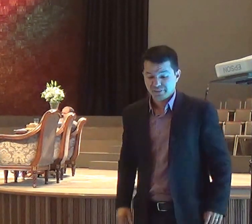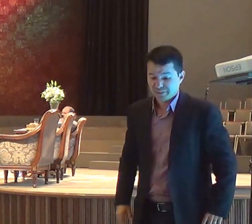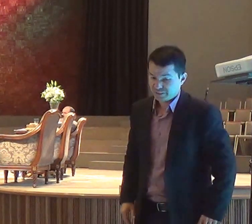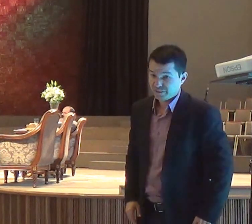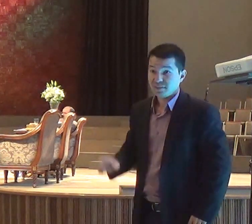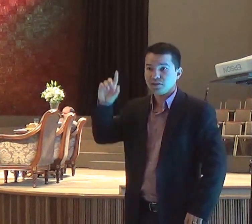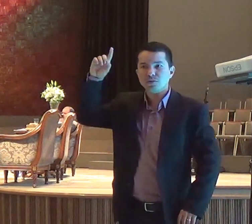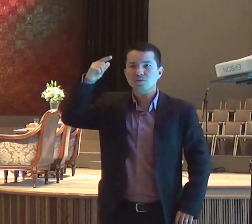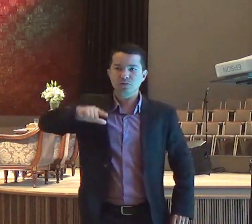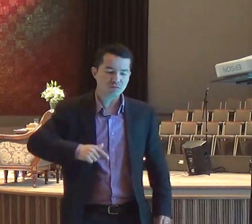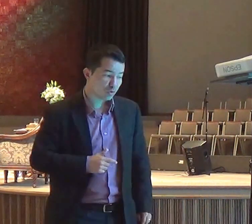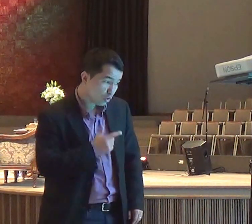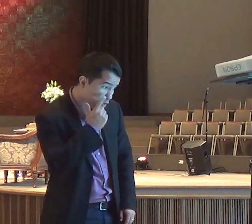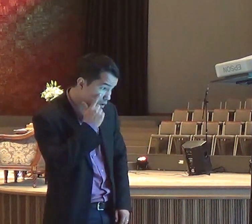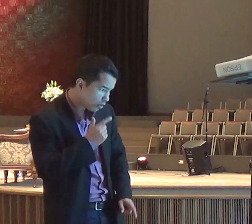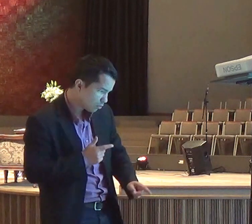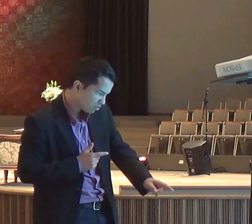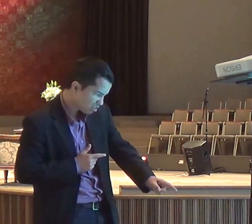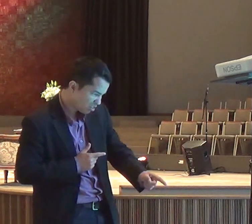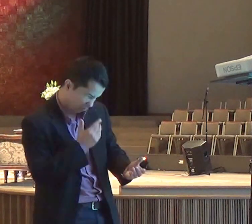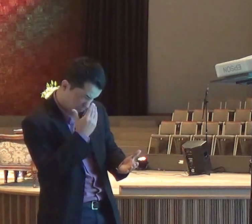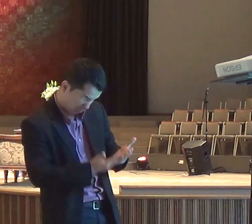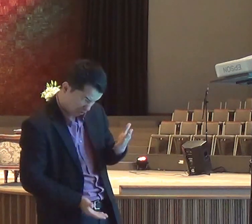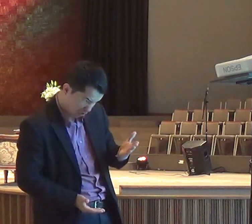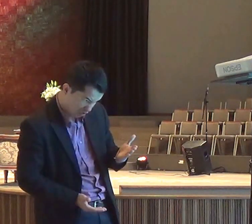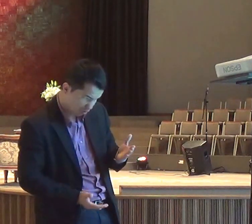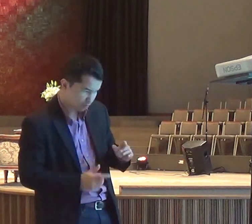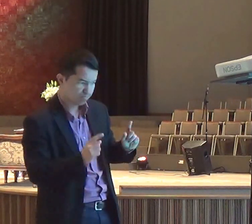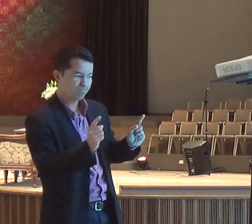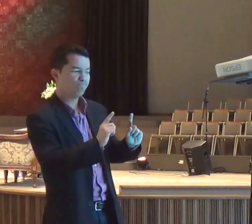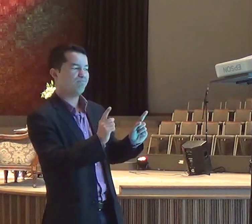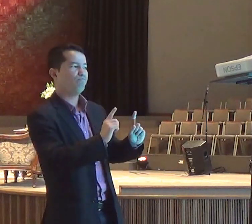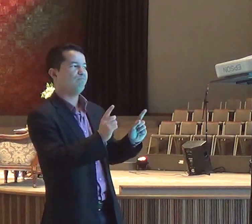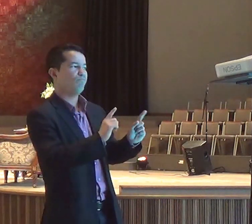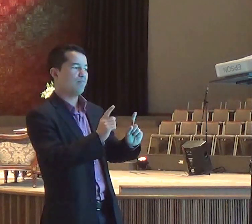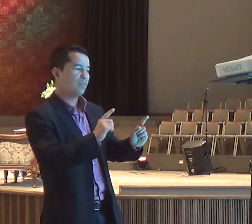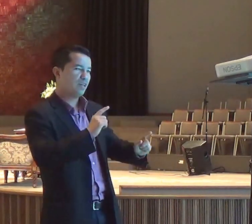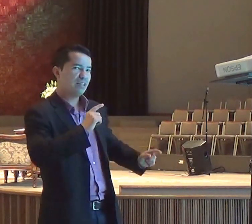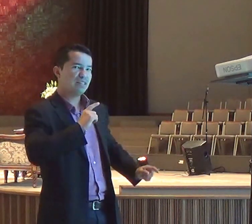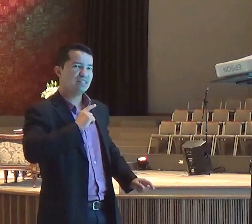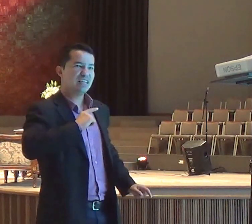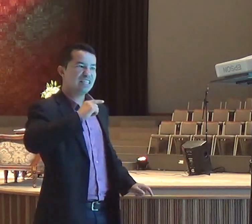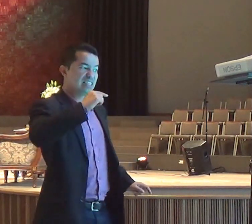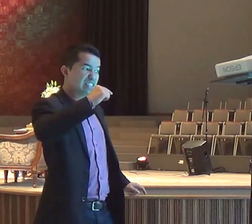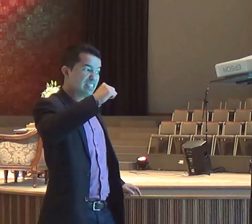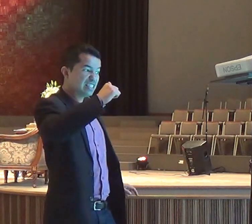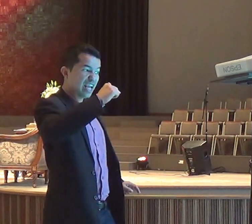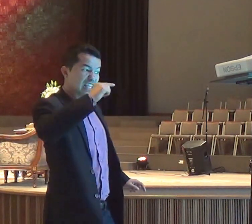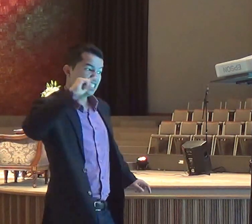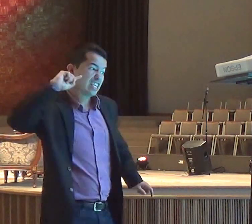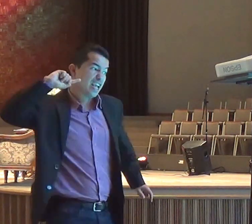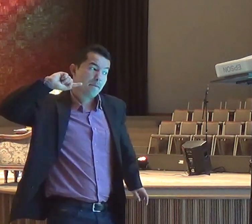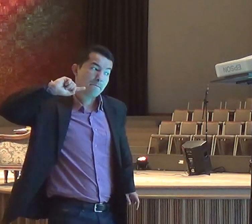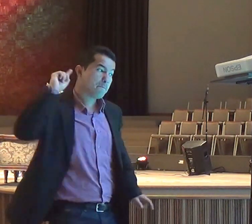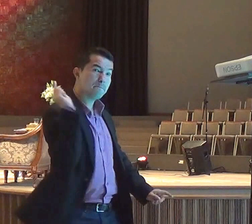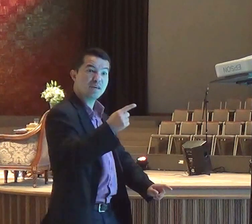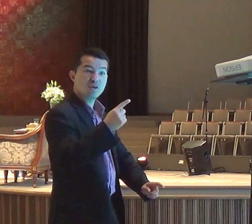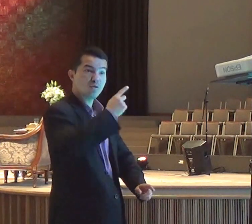a sua vida não foi um fracasso, tem sete mil pessoas, que são membros da tua igreja,